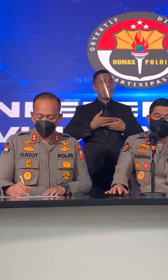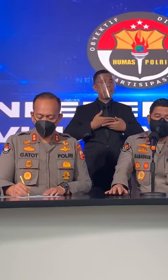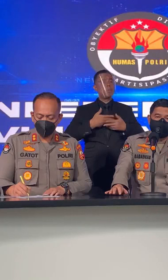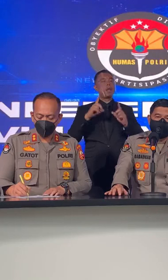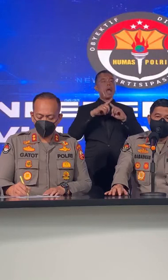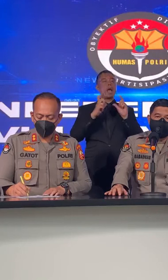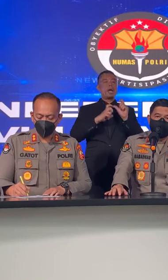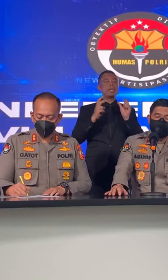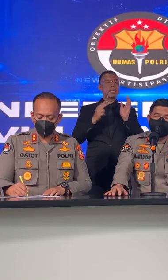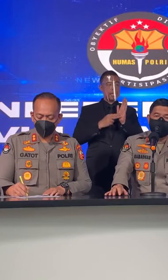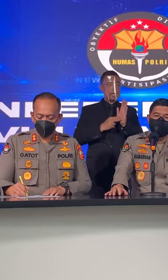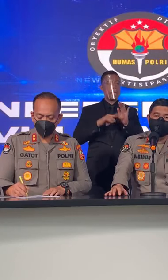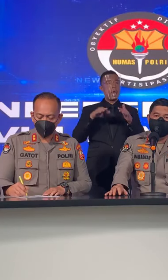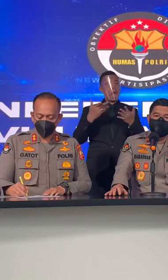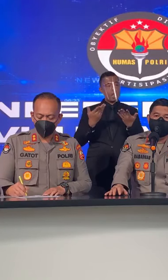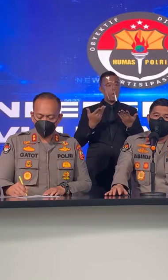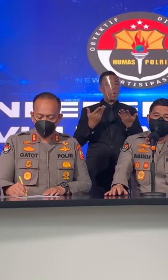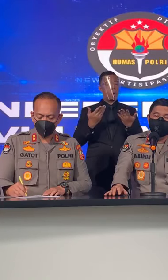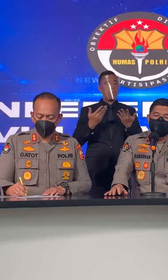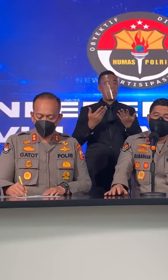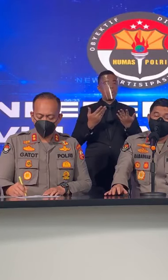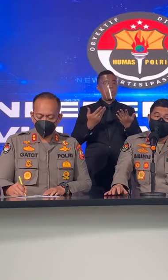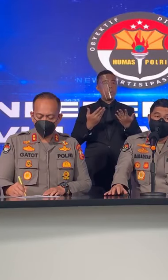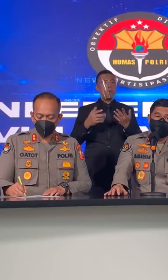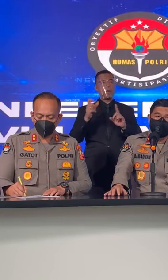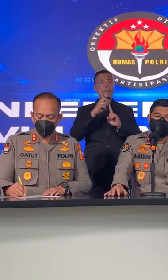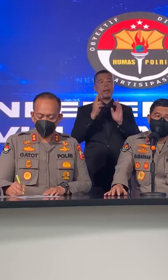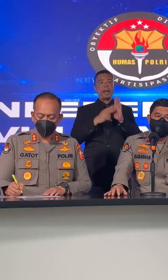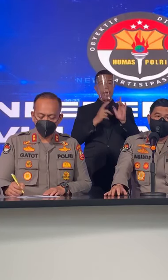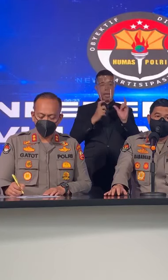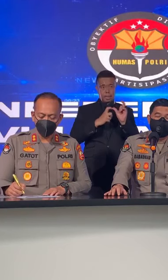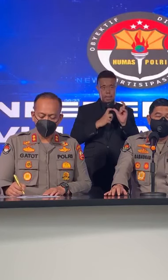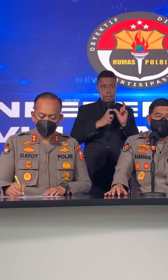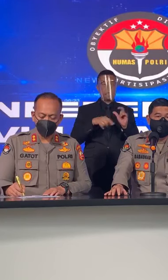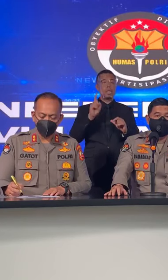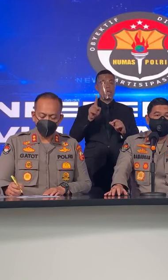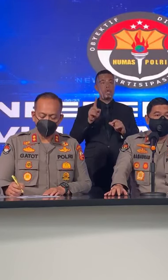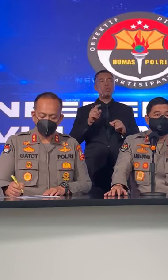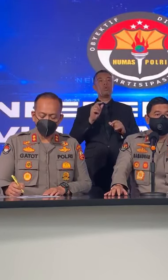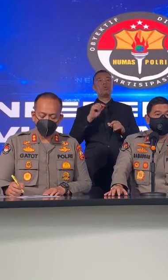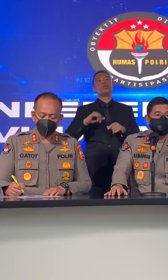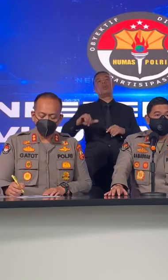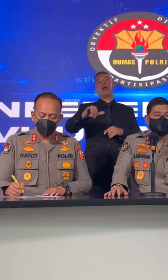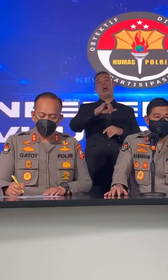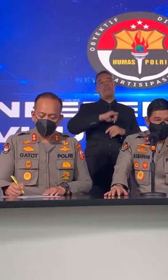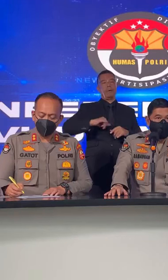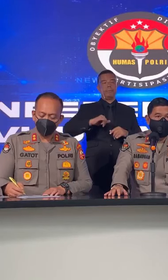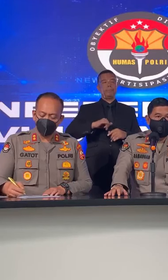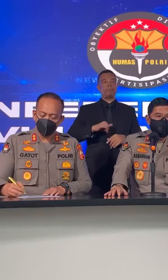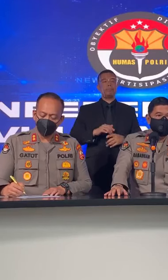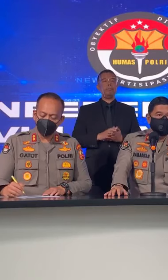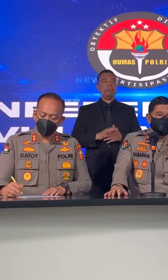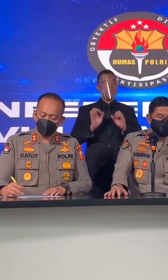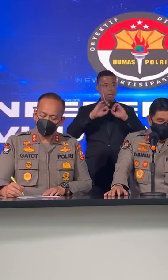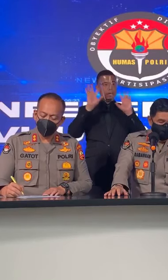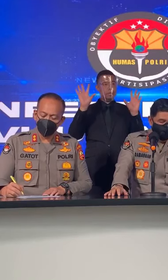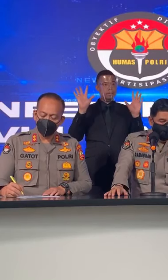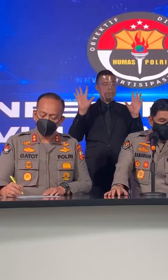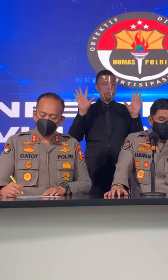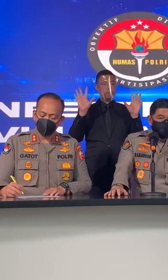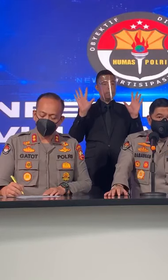ASN Ataupun PNS Itu Berlaku Sama Ya Jelas Ya